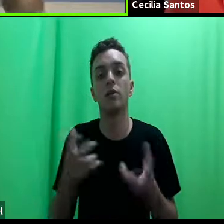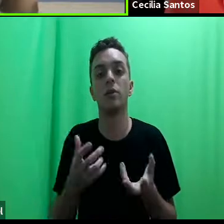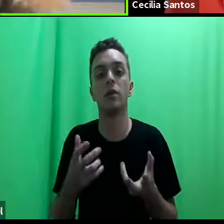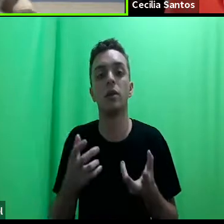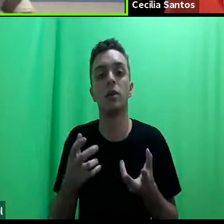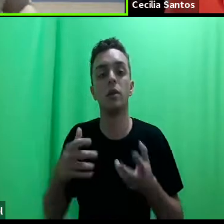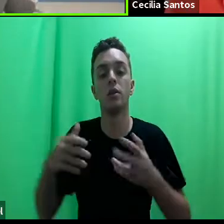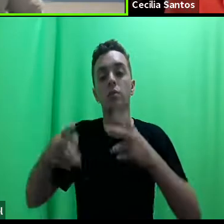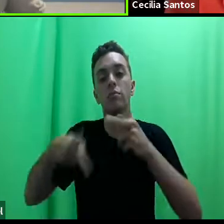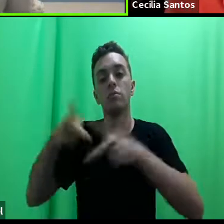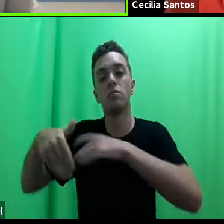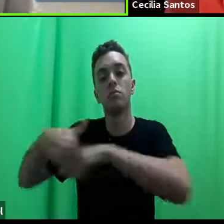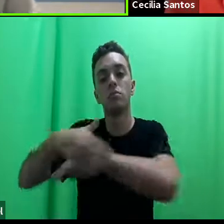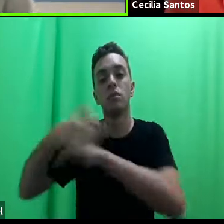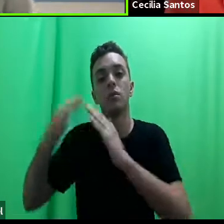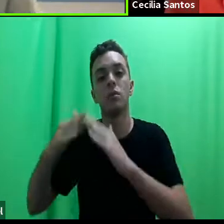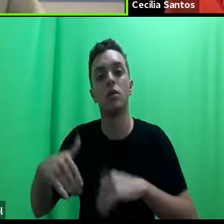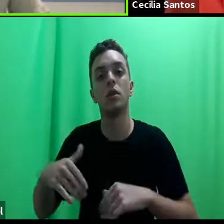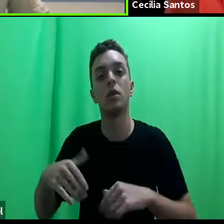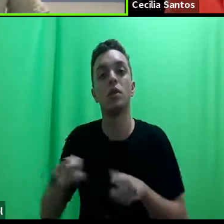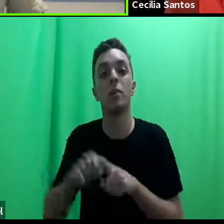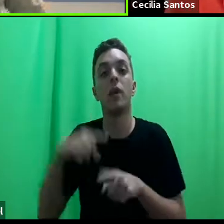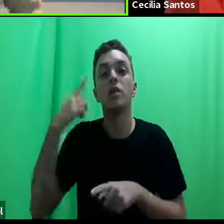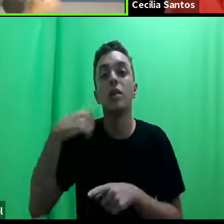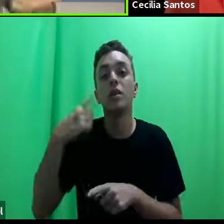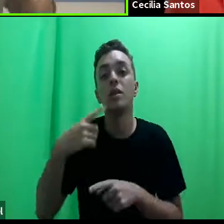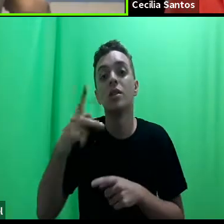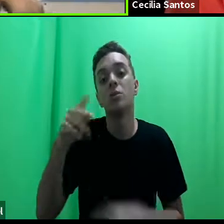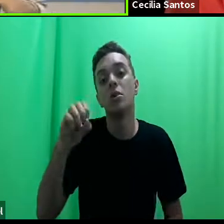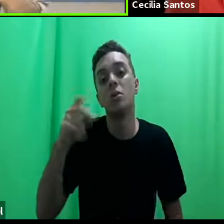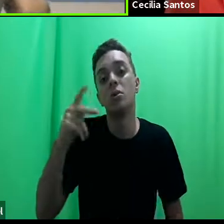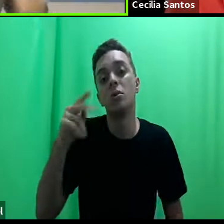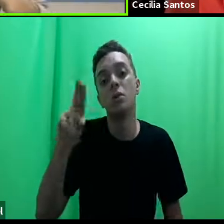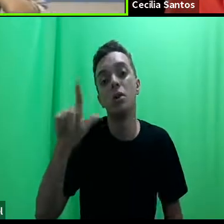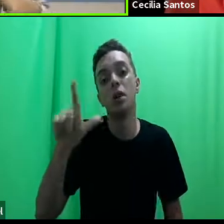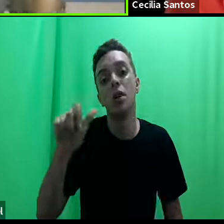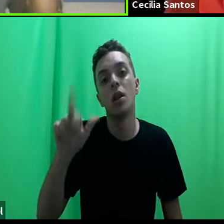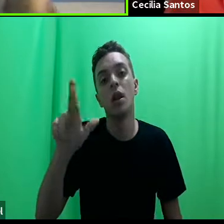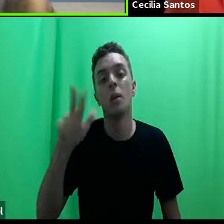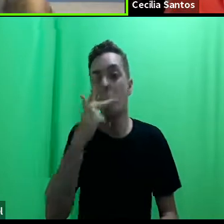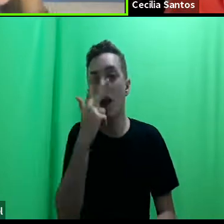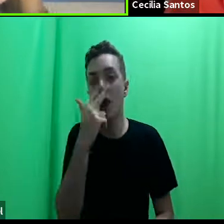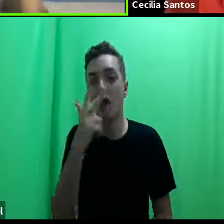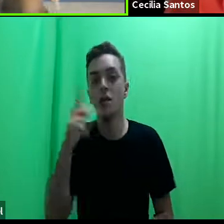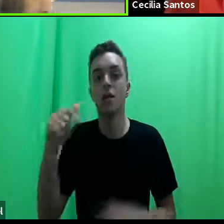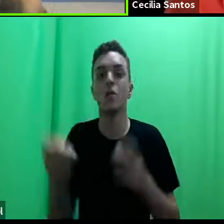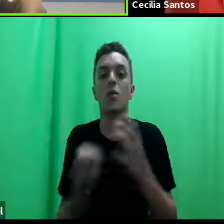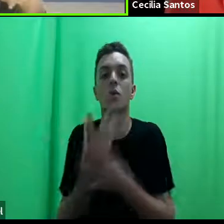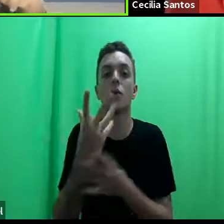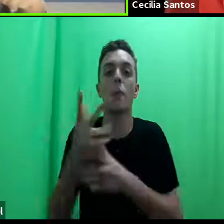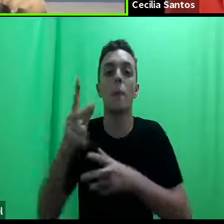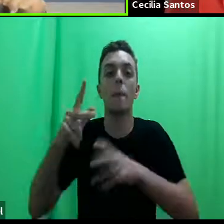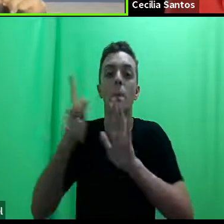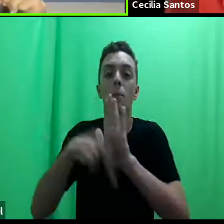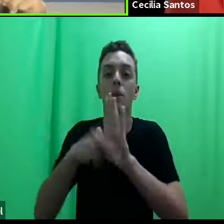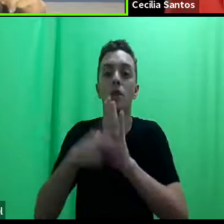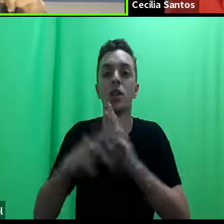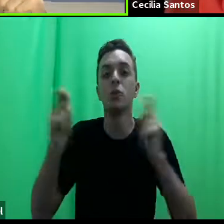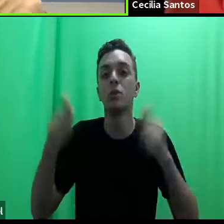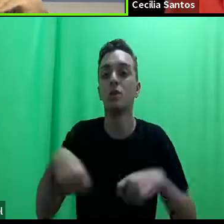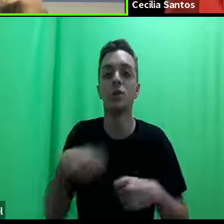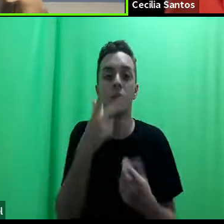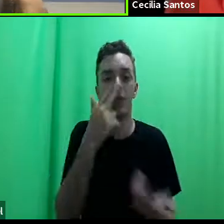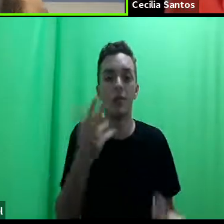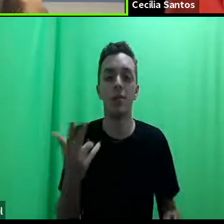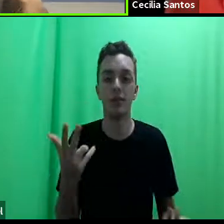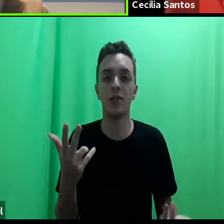de rua, e sobre a própria advocacia popular, que parece que não é construída como um projeto de carreira possível para o aluno do direito,